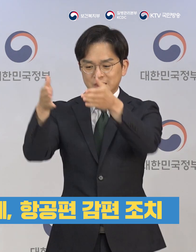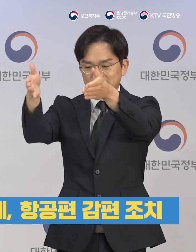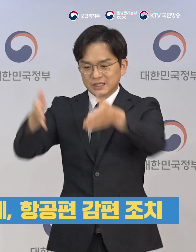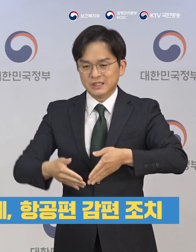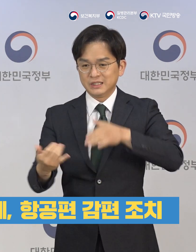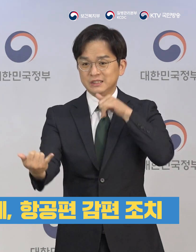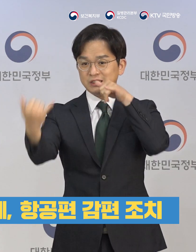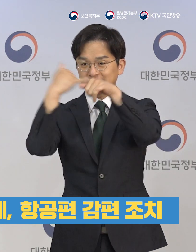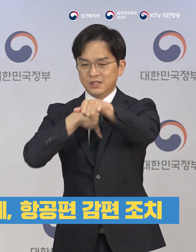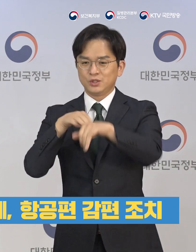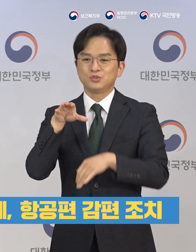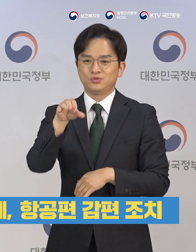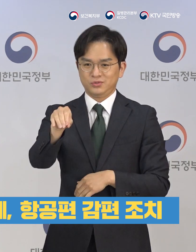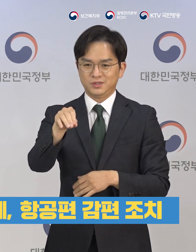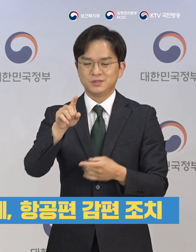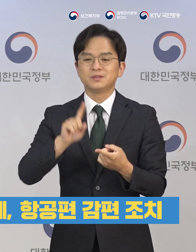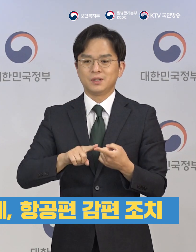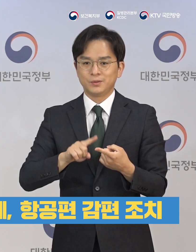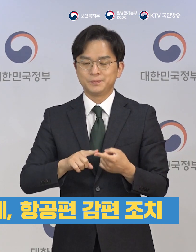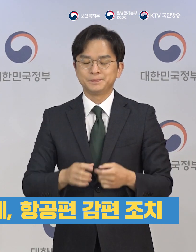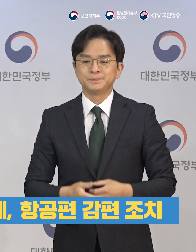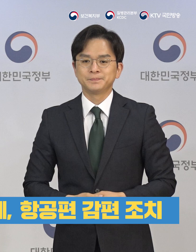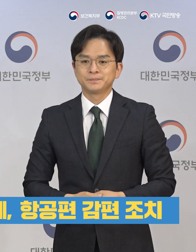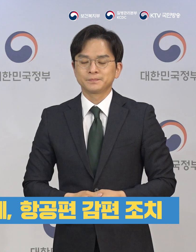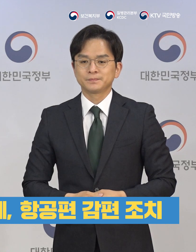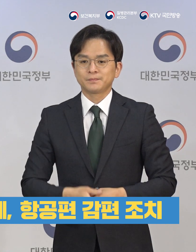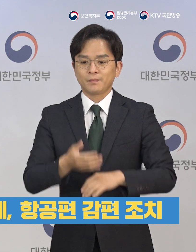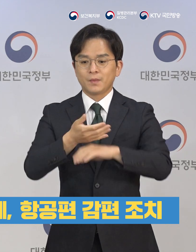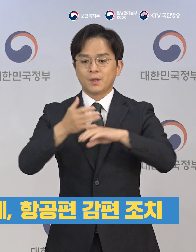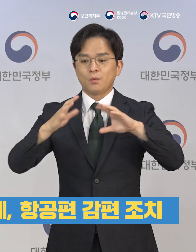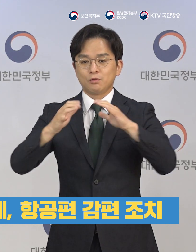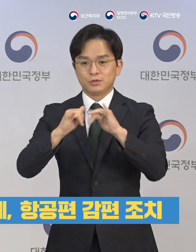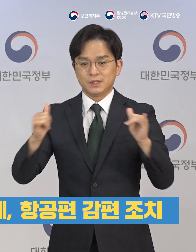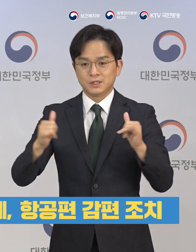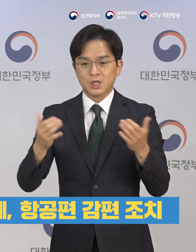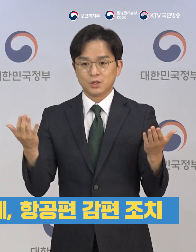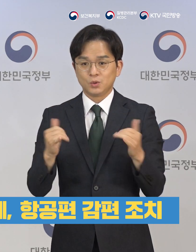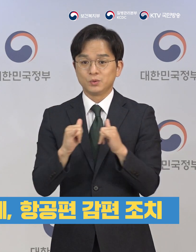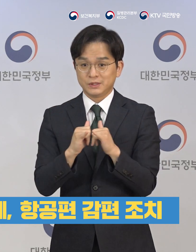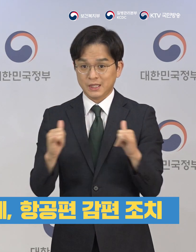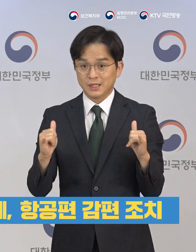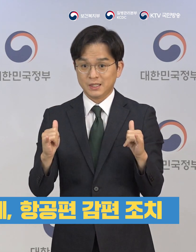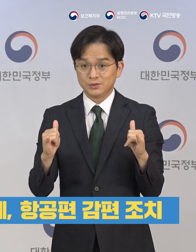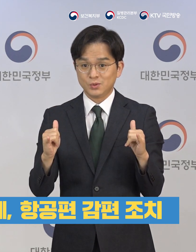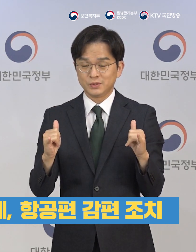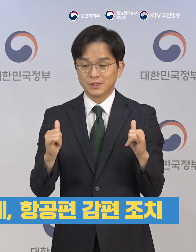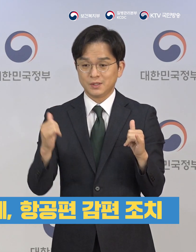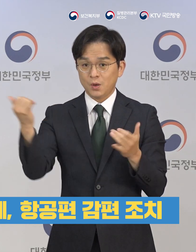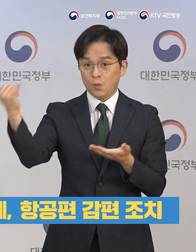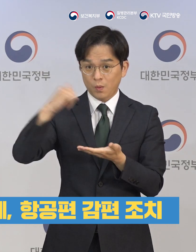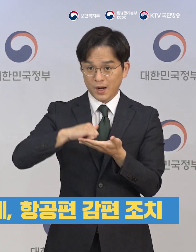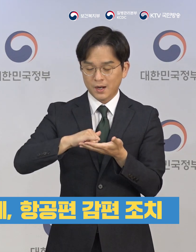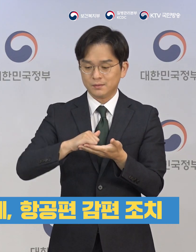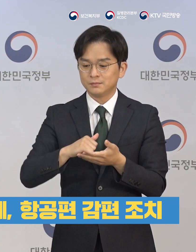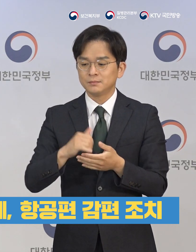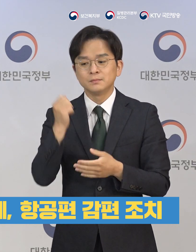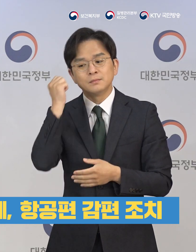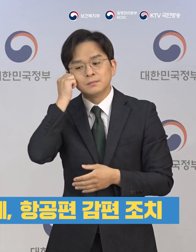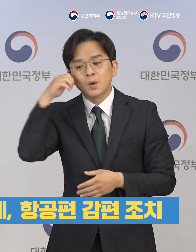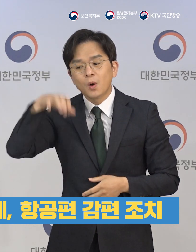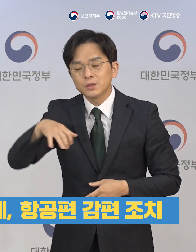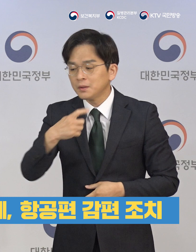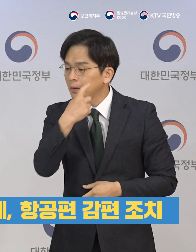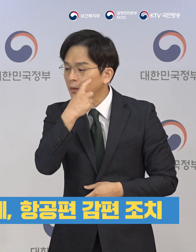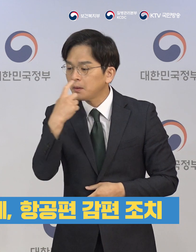조치할 예정입니다. 외국인 근로자의 경우 입국 전 자가격리 장소를 확인하고 격리